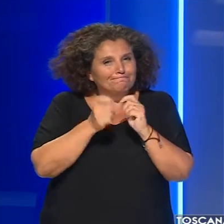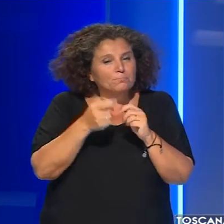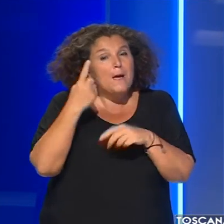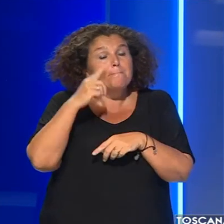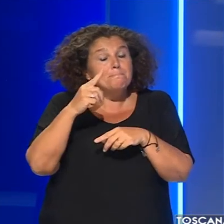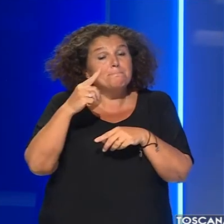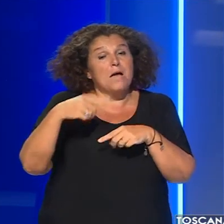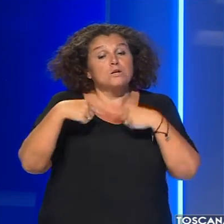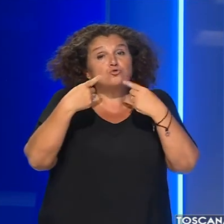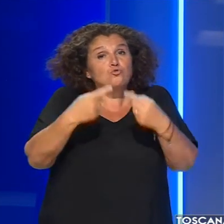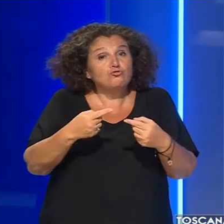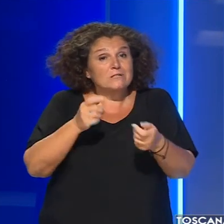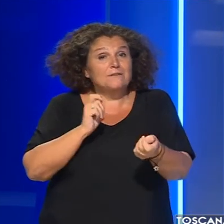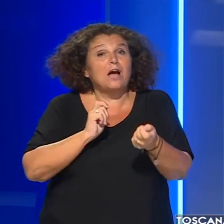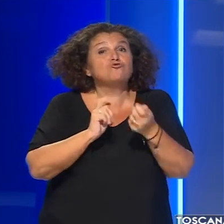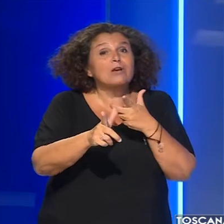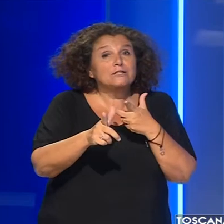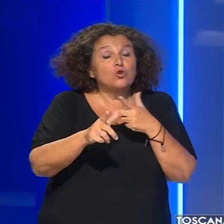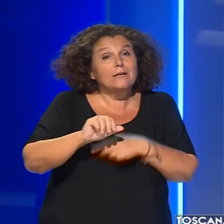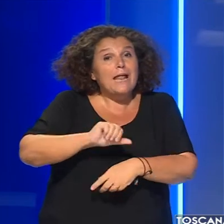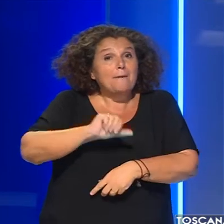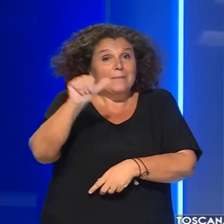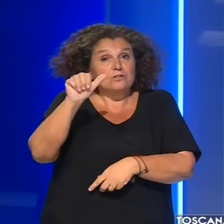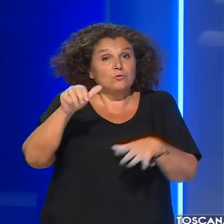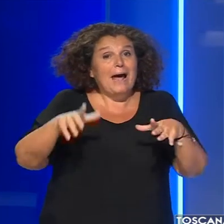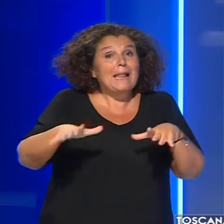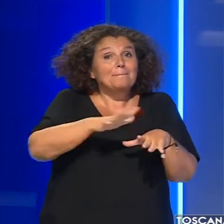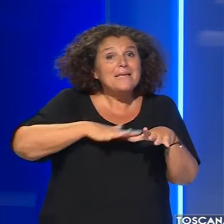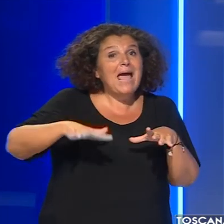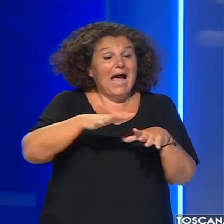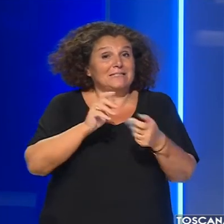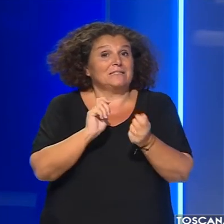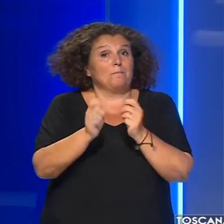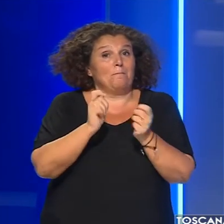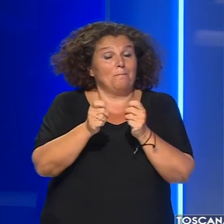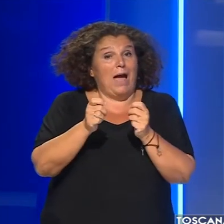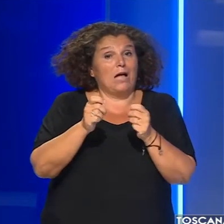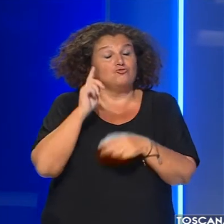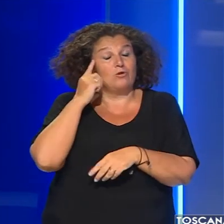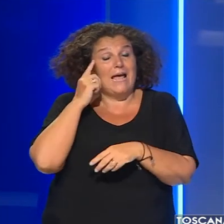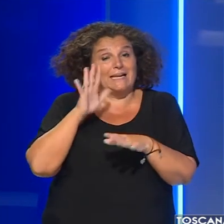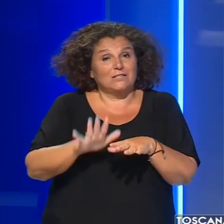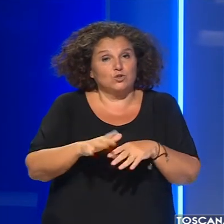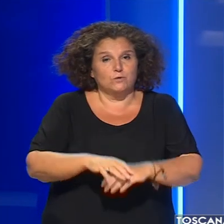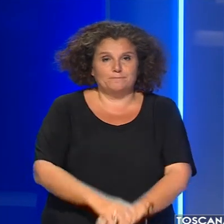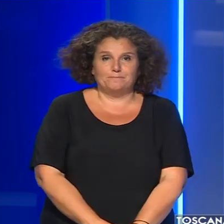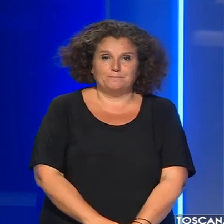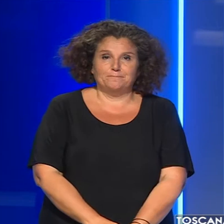successiva cessione nelle principali piazze di spaccio del capoluogo aretino.